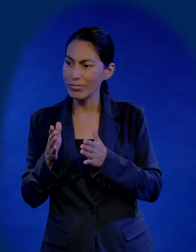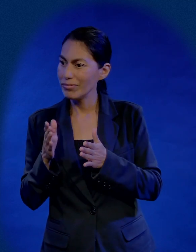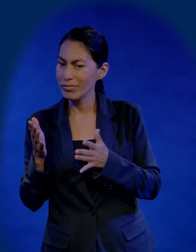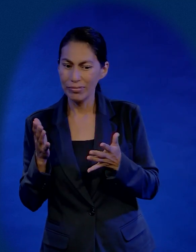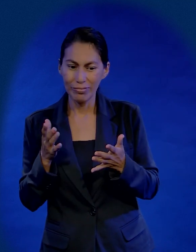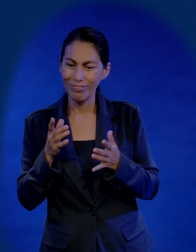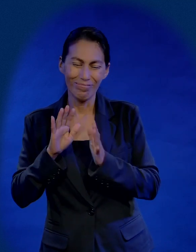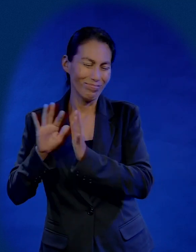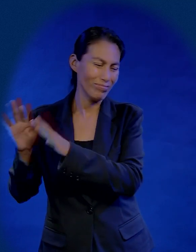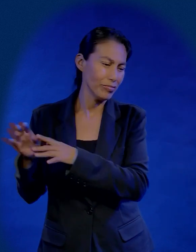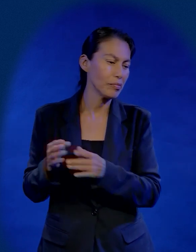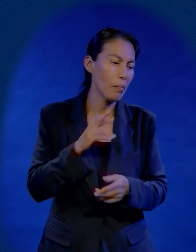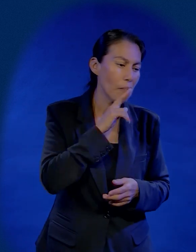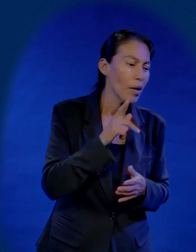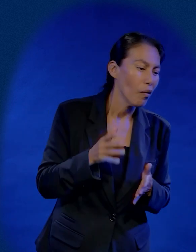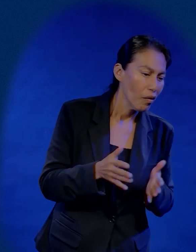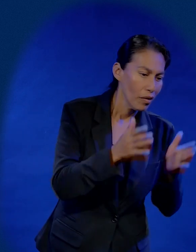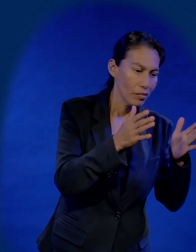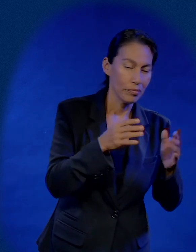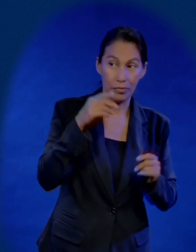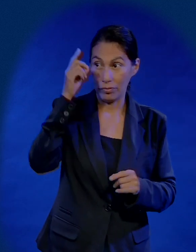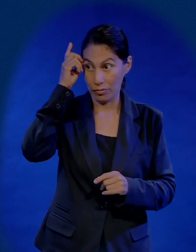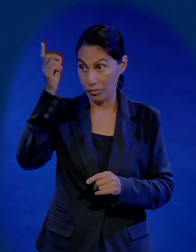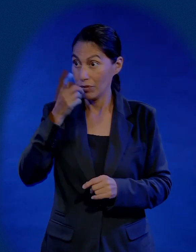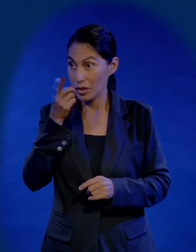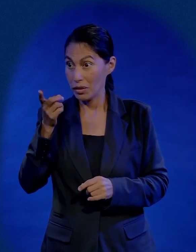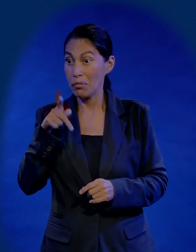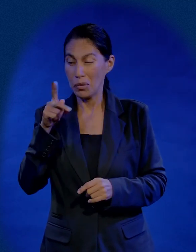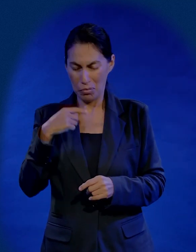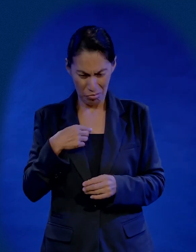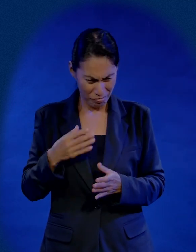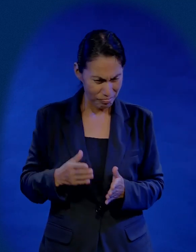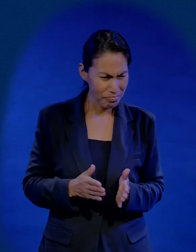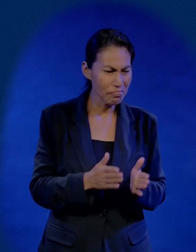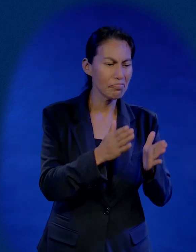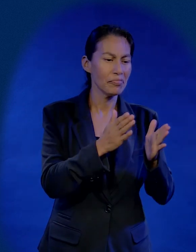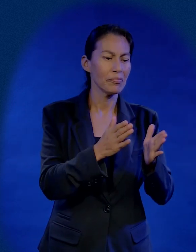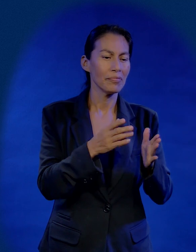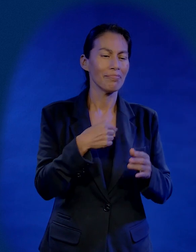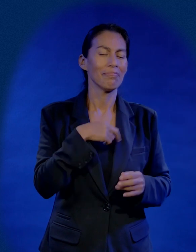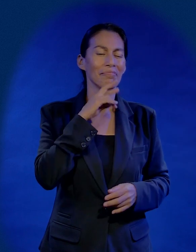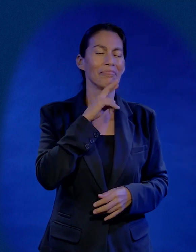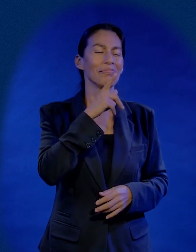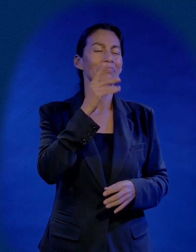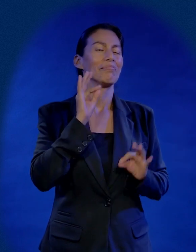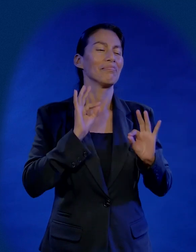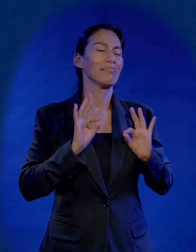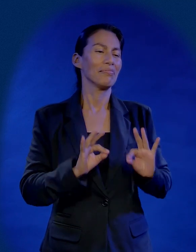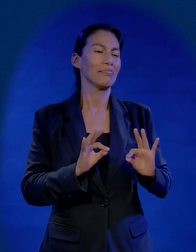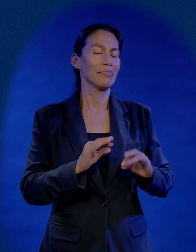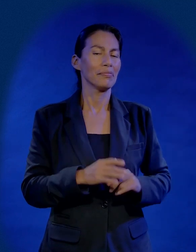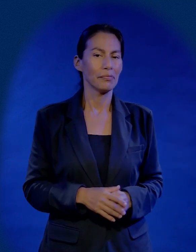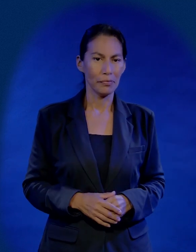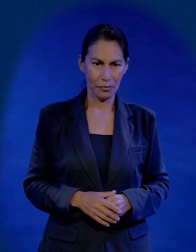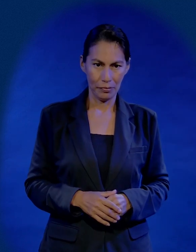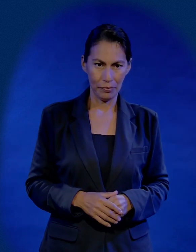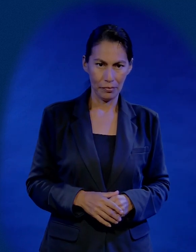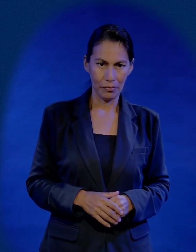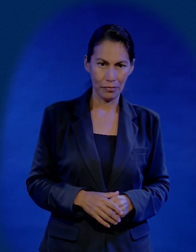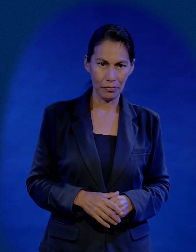oportunidad, porque conviene más, porque si Dios dice eso pero yo creo que tengo todo controlado, soy más listo que